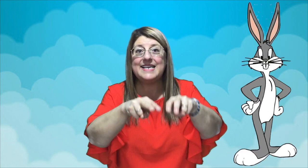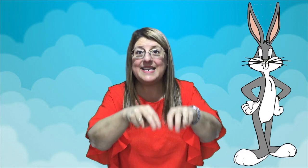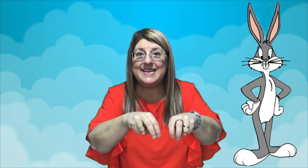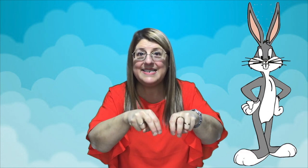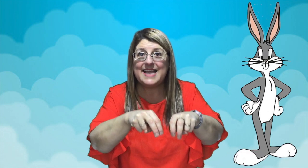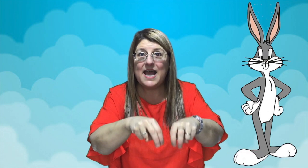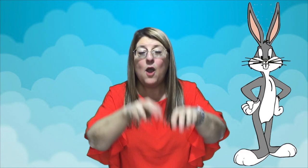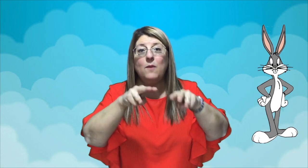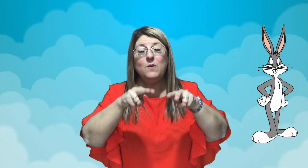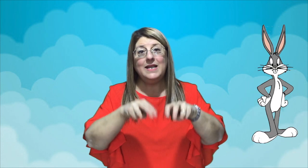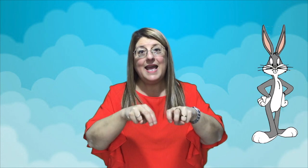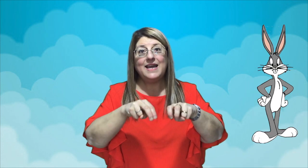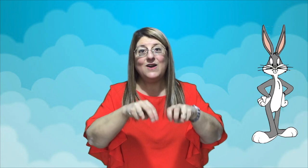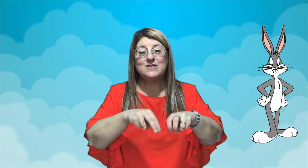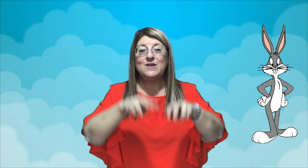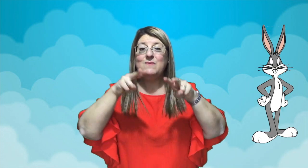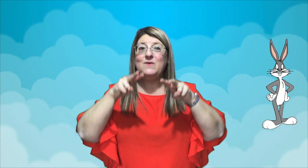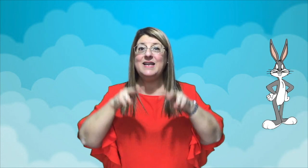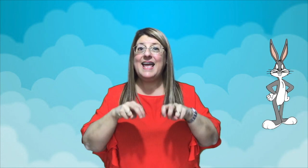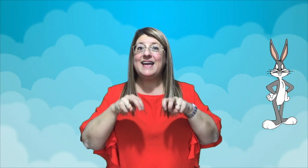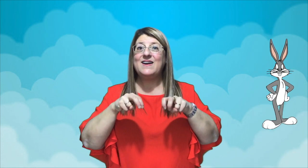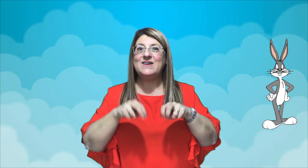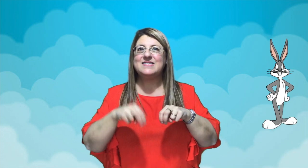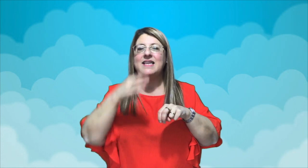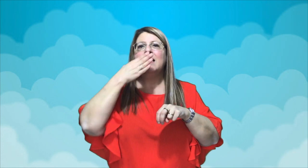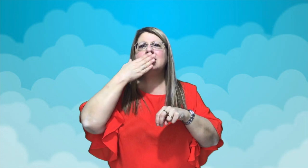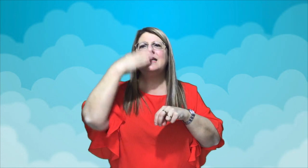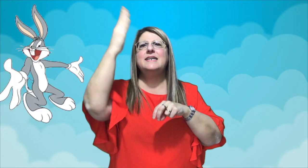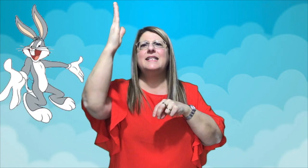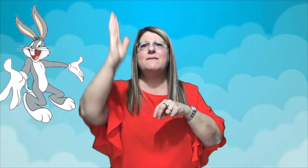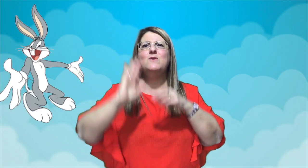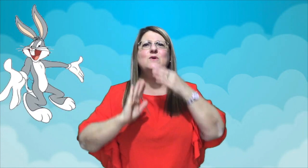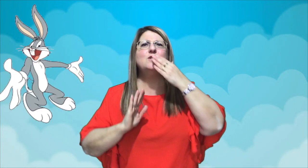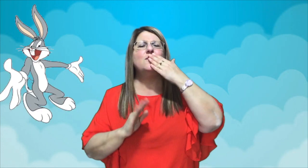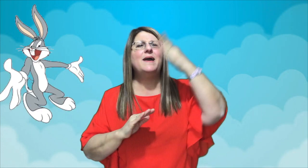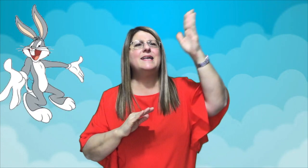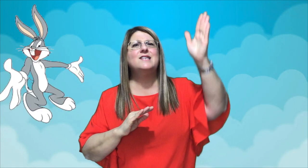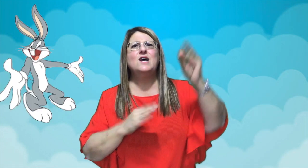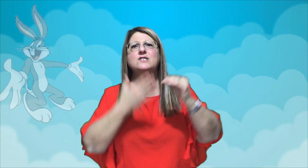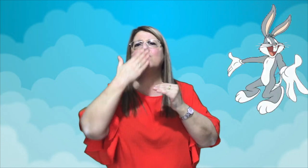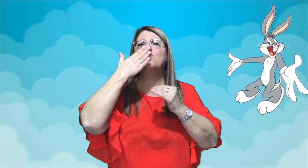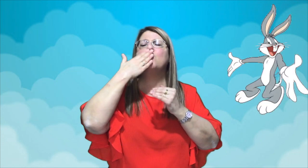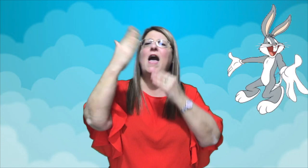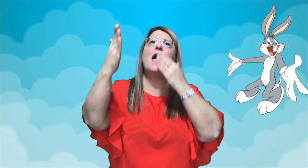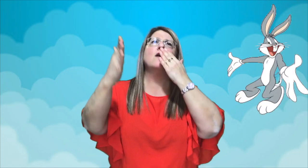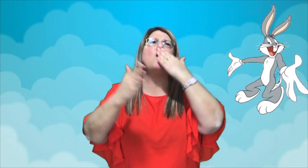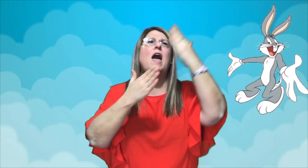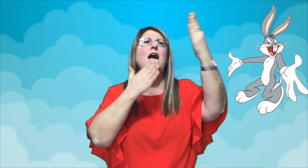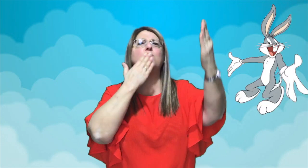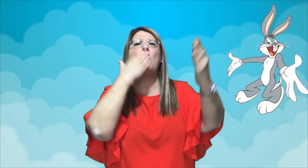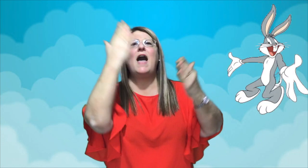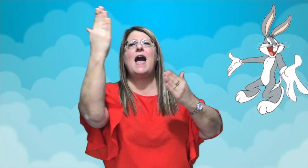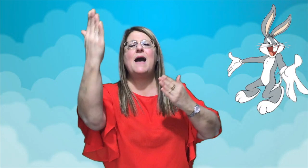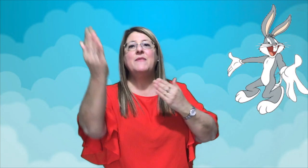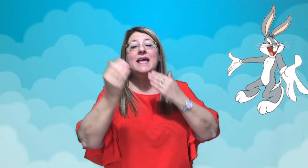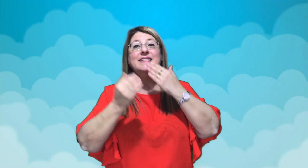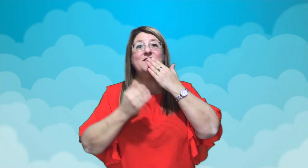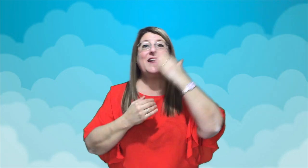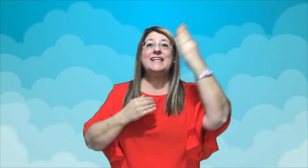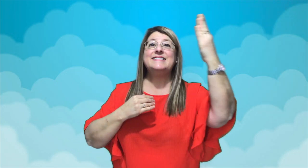cerquita, muy lejos, muy lejos. Tiran muchos besos. Muah, muah, muah. Enfrente